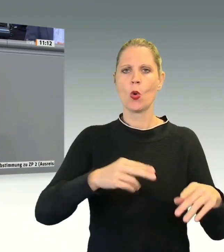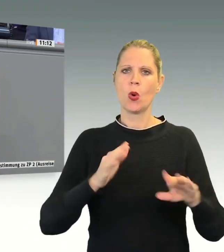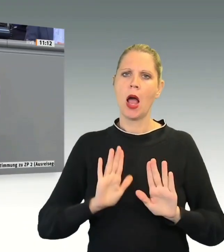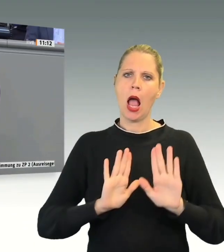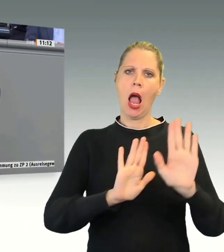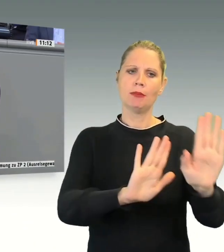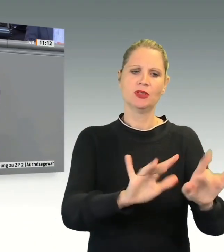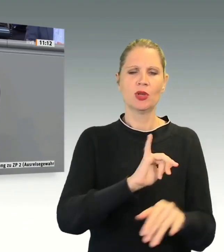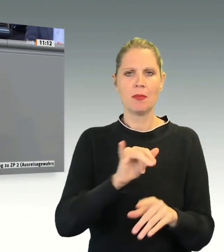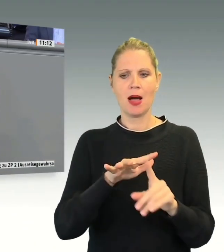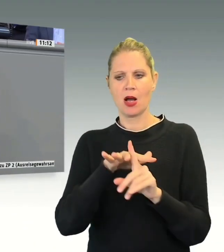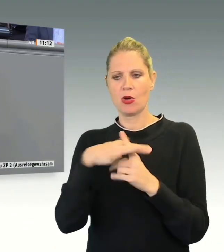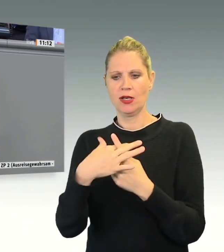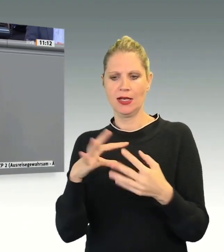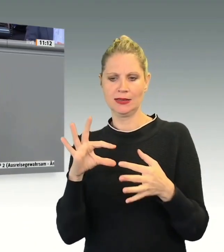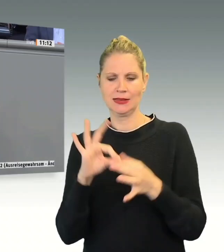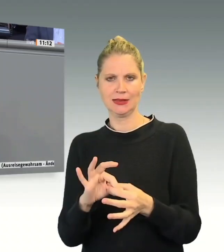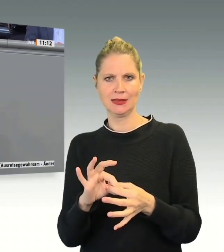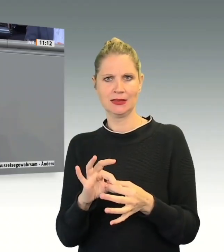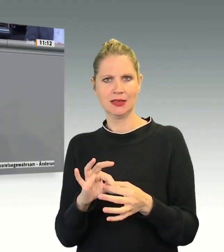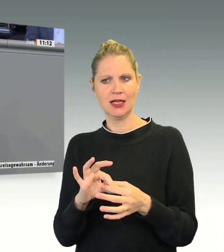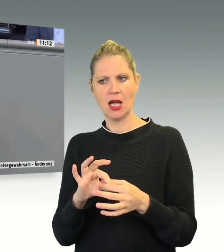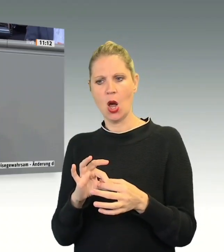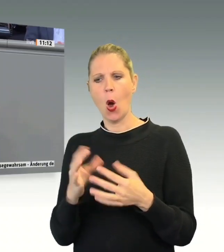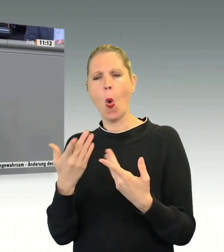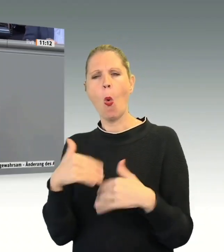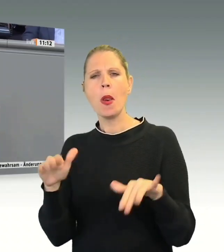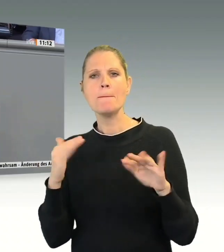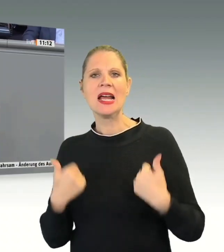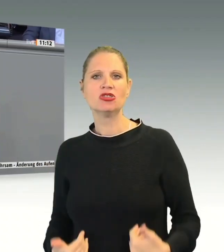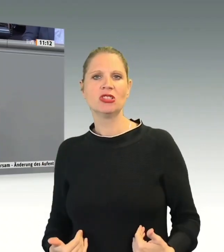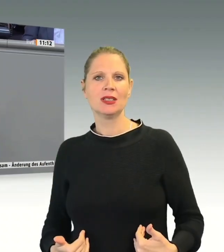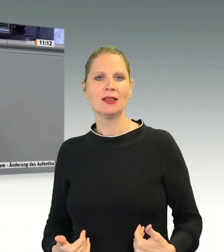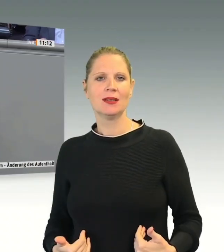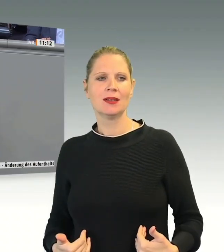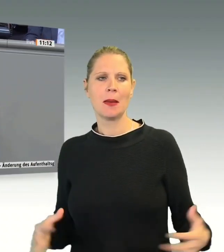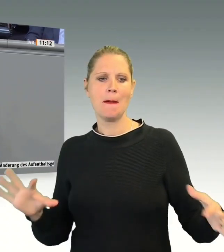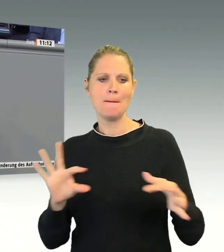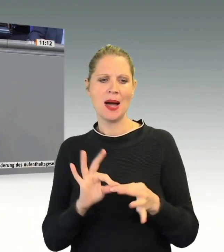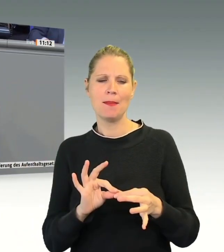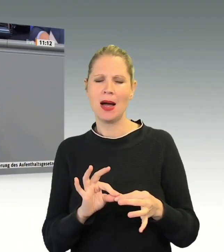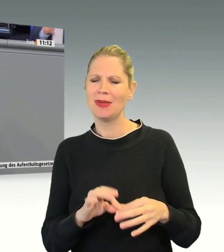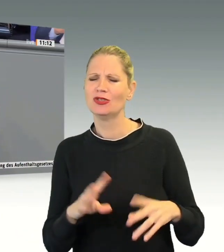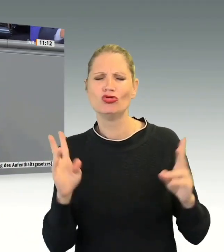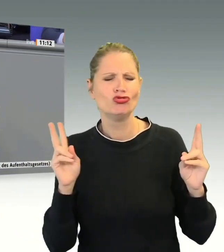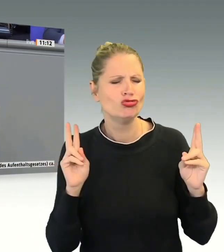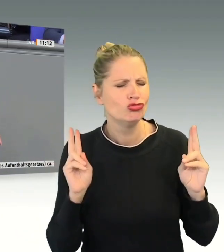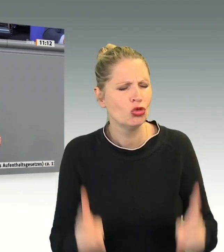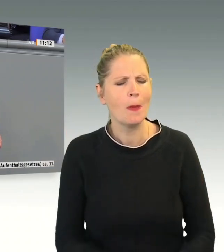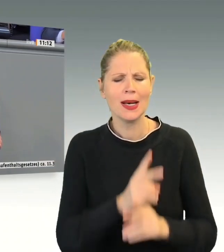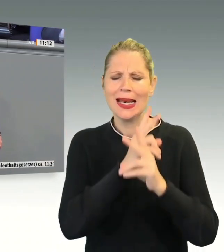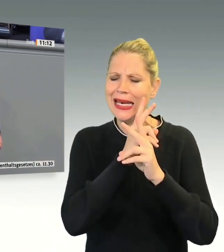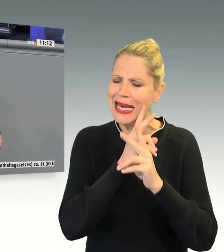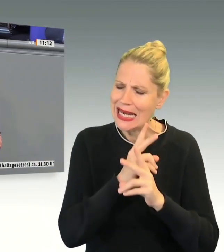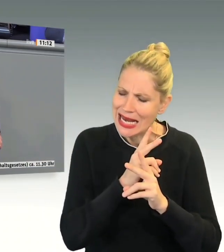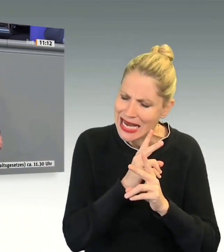den Kontext der Unmenschlichkeit setzen. Und diese Geschichte, die stimmt einfach nicht, weil man muss sie von vorne